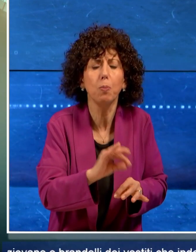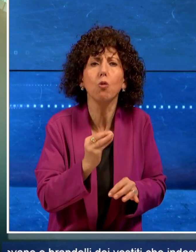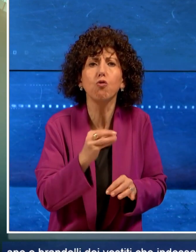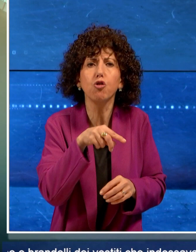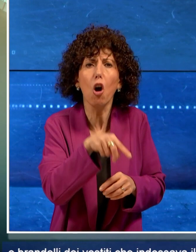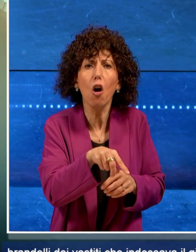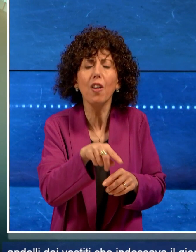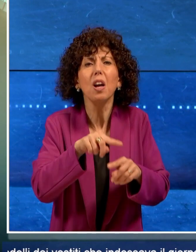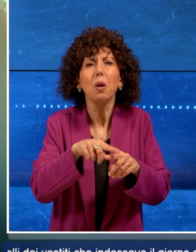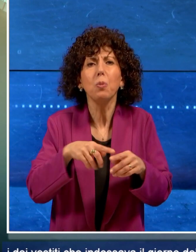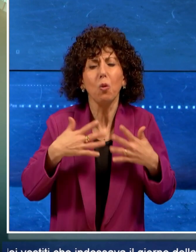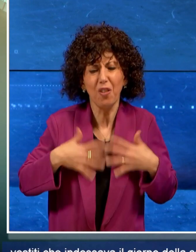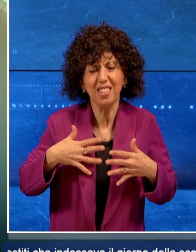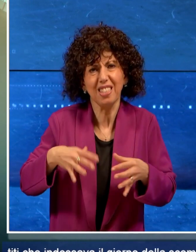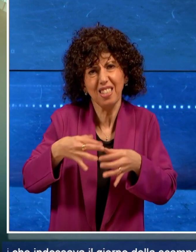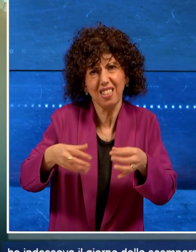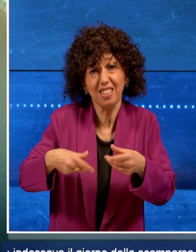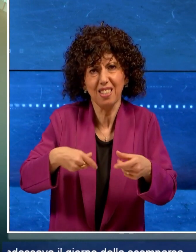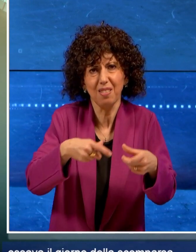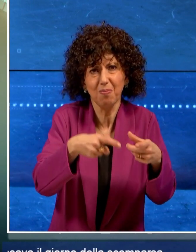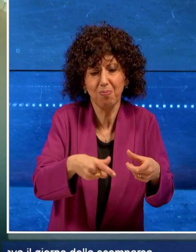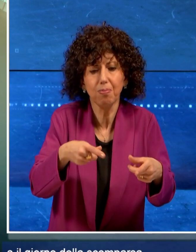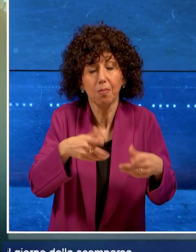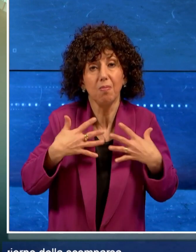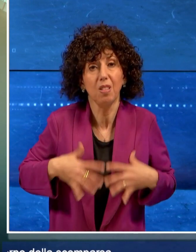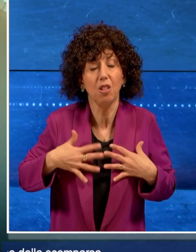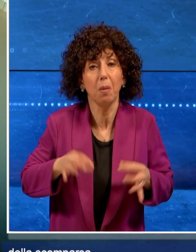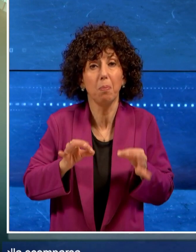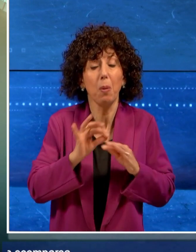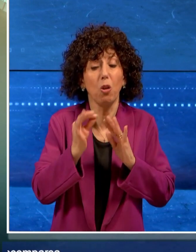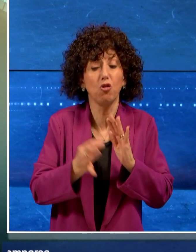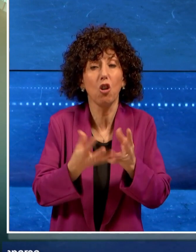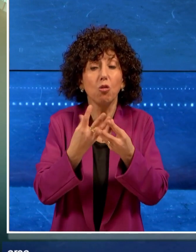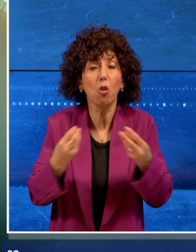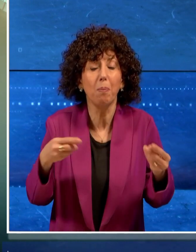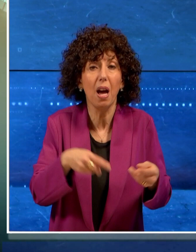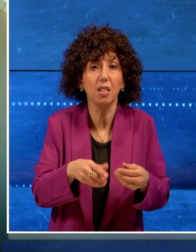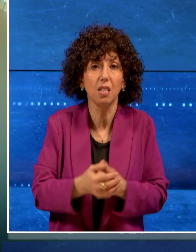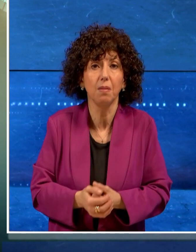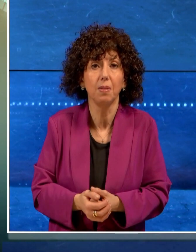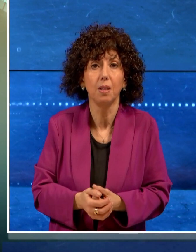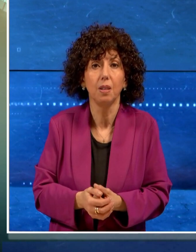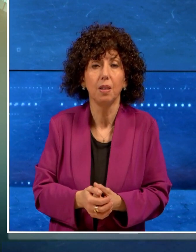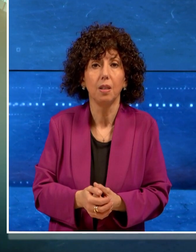giovane Ebrandelli dei Vestiti che indossava il giorno della scomparsa.